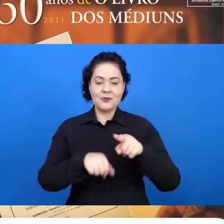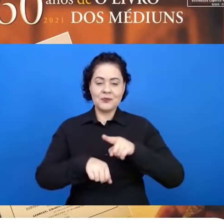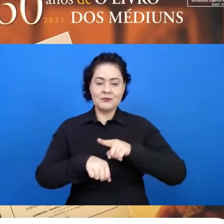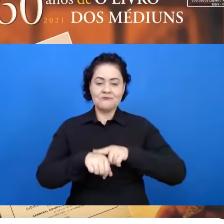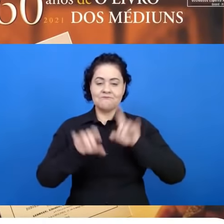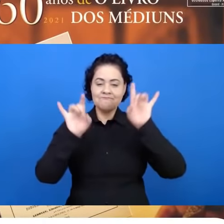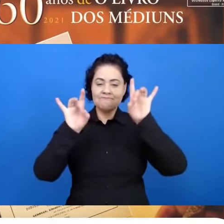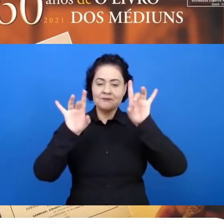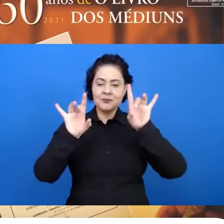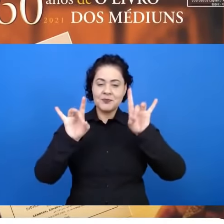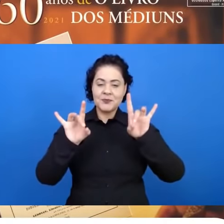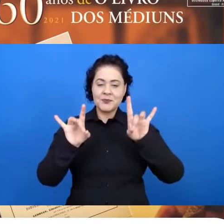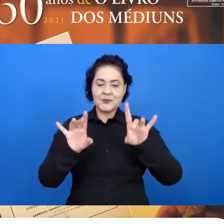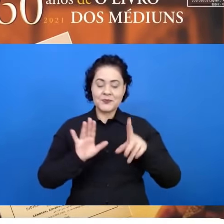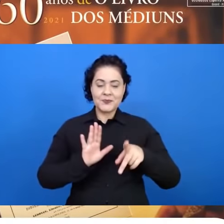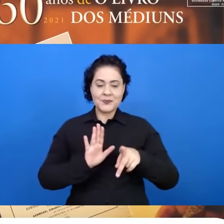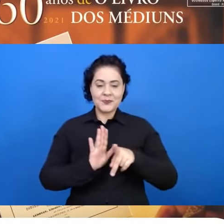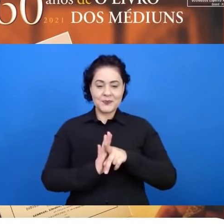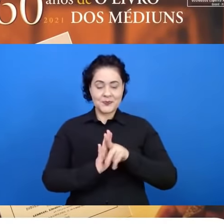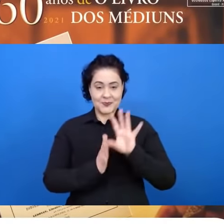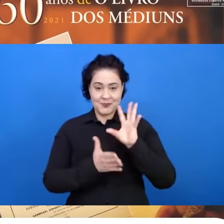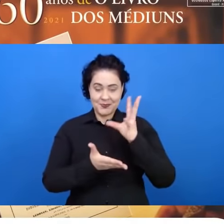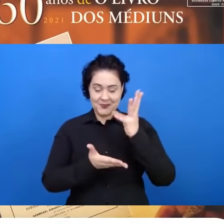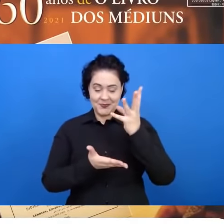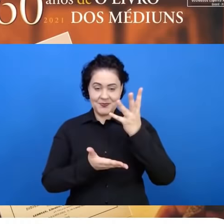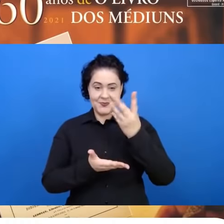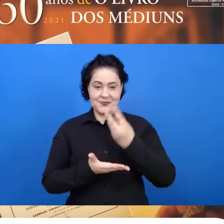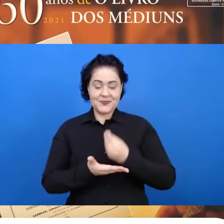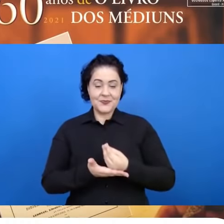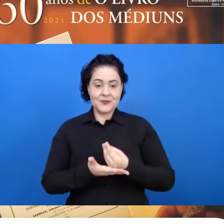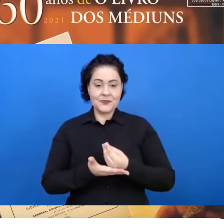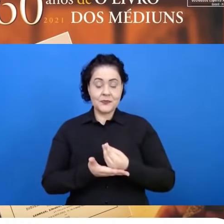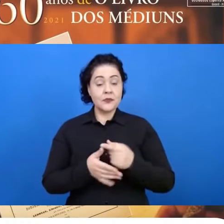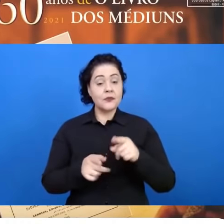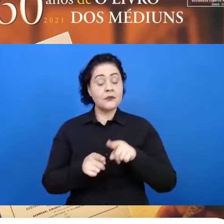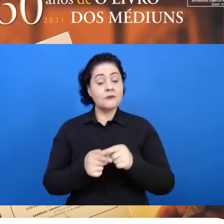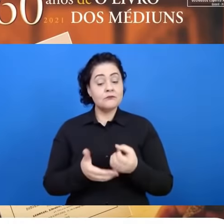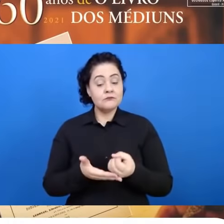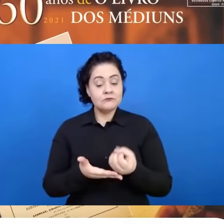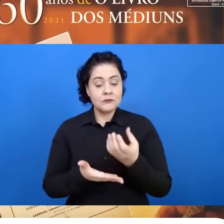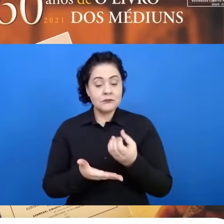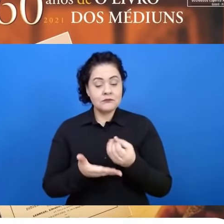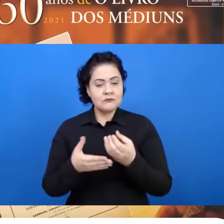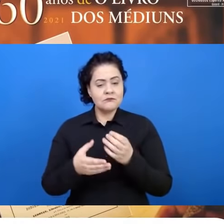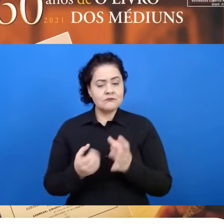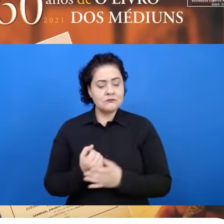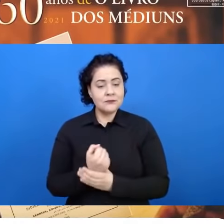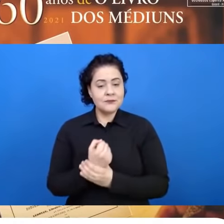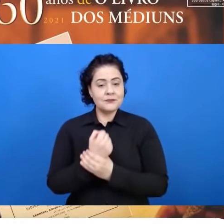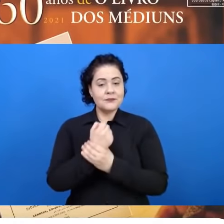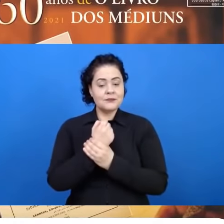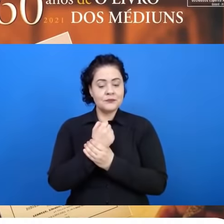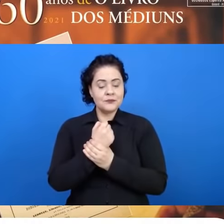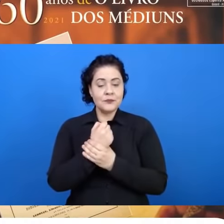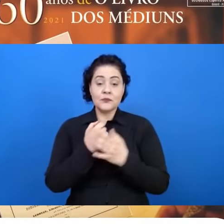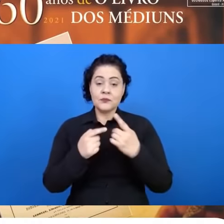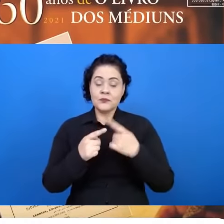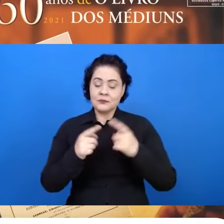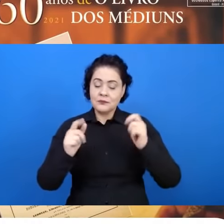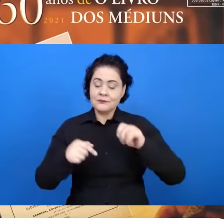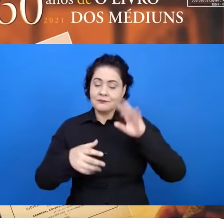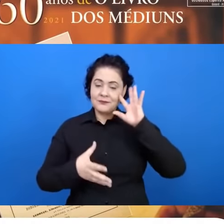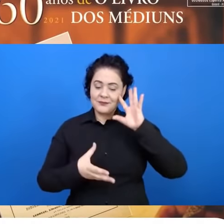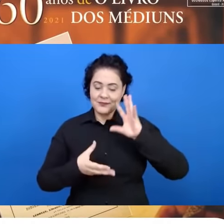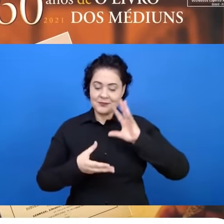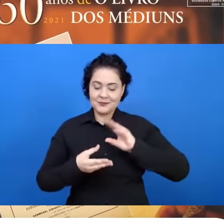fundamentais da doutrina espírita em um manual seguro para a compreensão e o exercício da mediunidade,